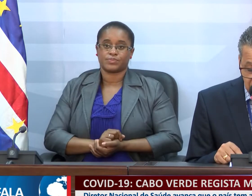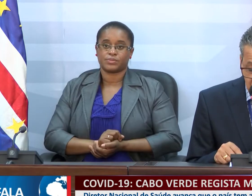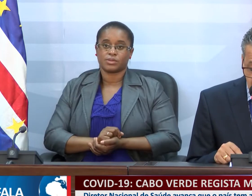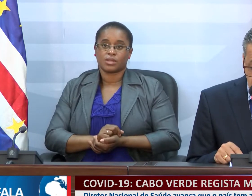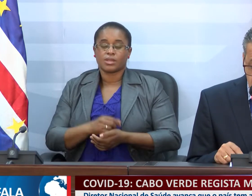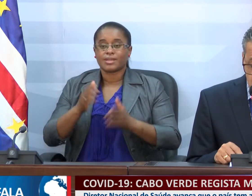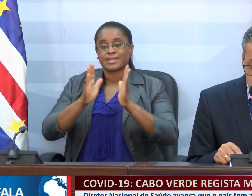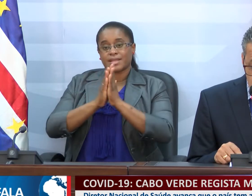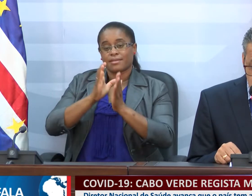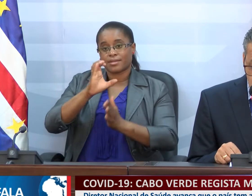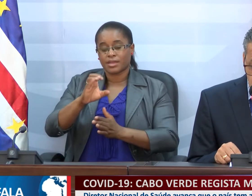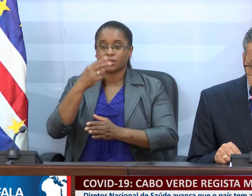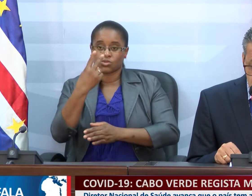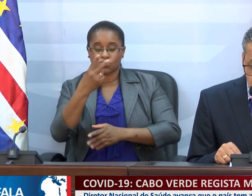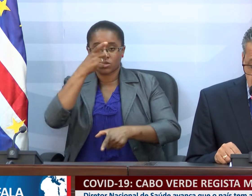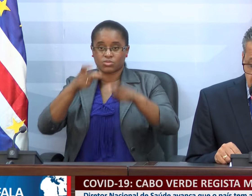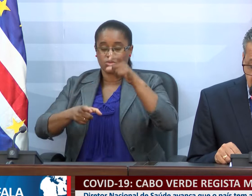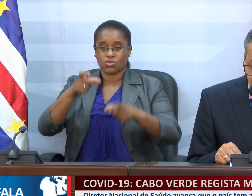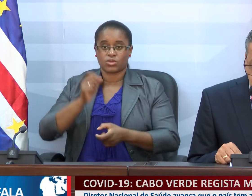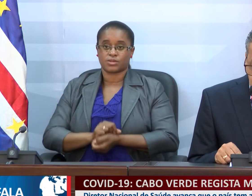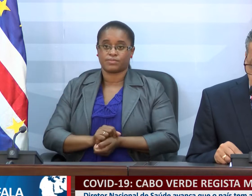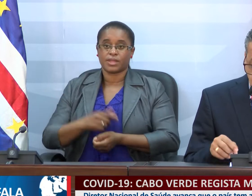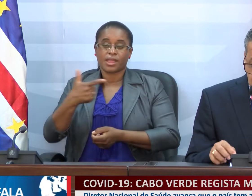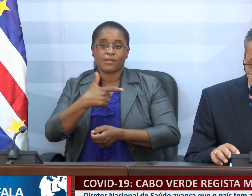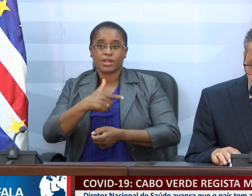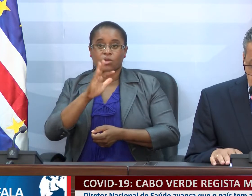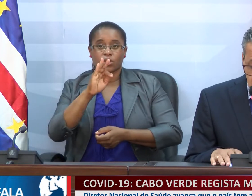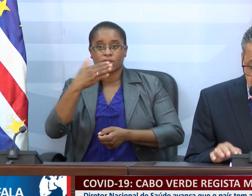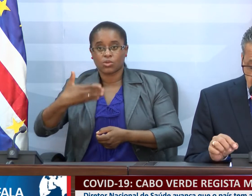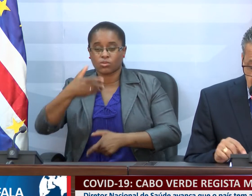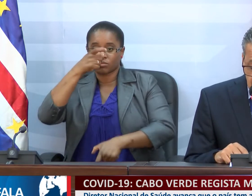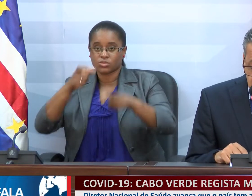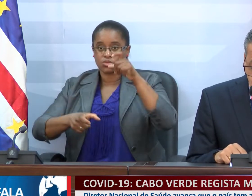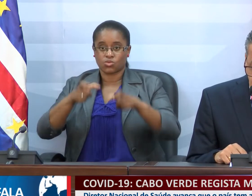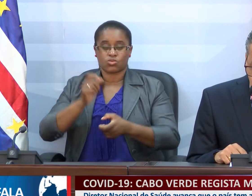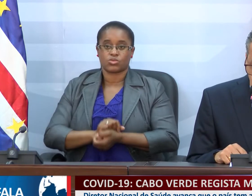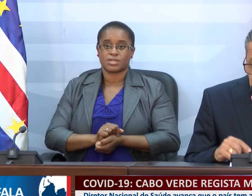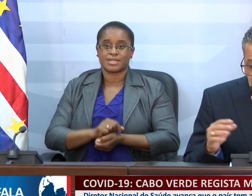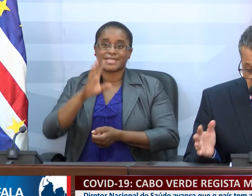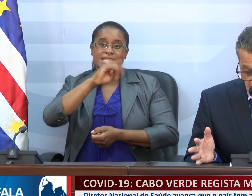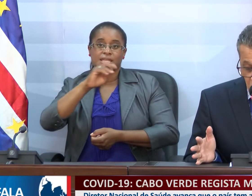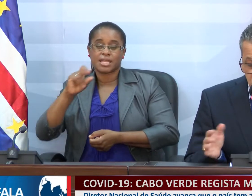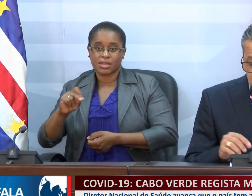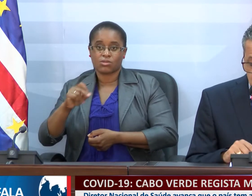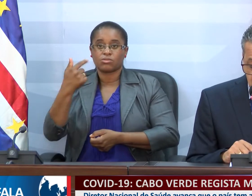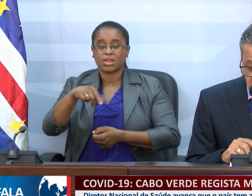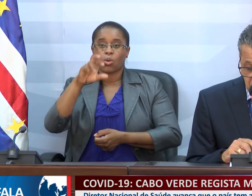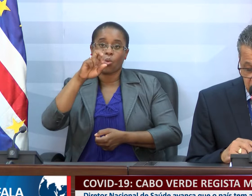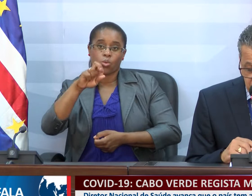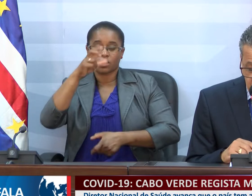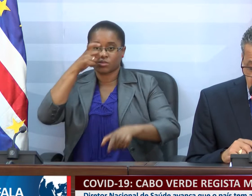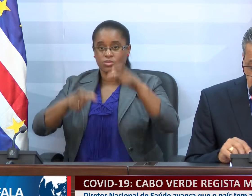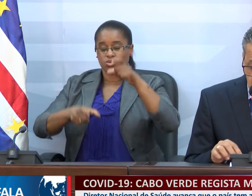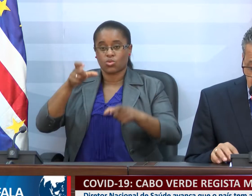Santa Catarina, 2 pessoas, Tarrafalho, 41 pessoas, Santo Antão, não tem 8 pessoas,